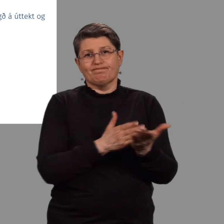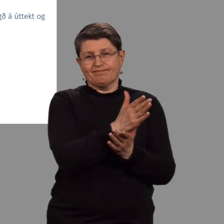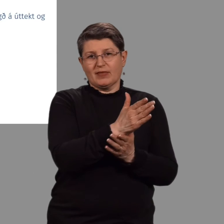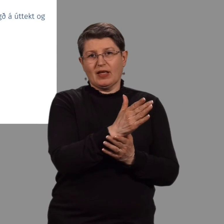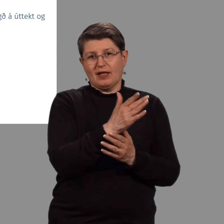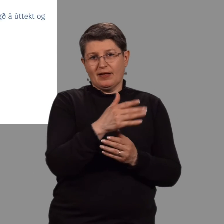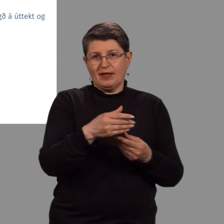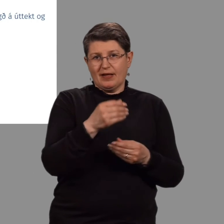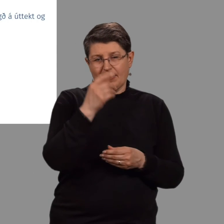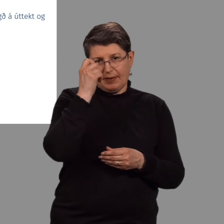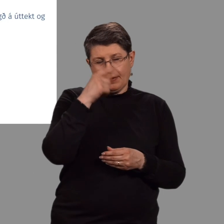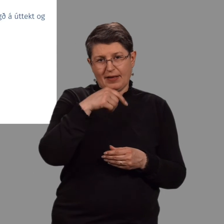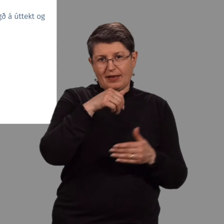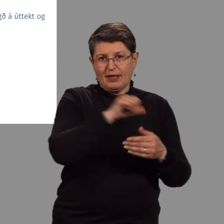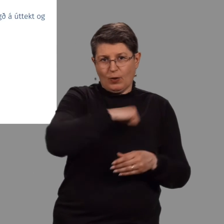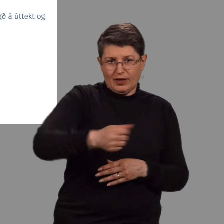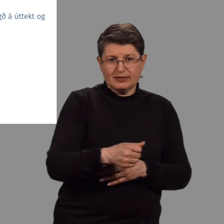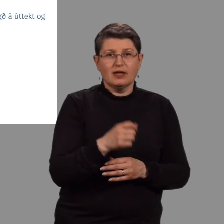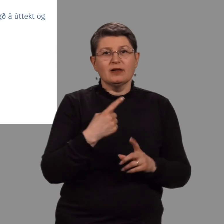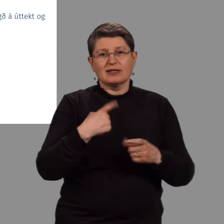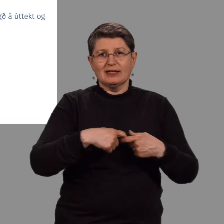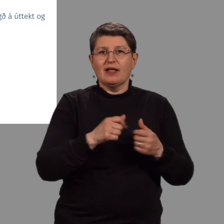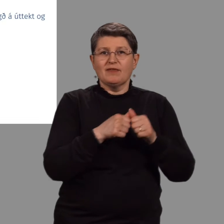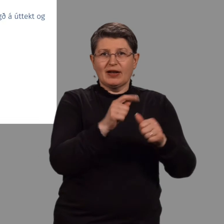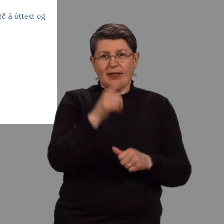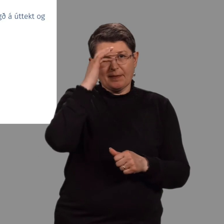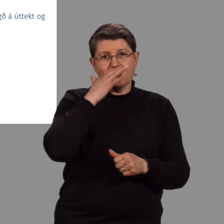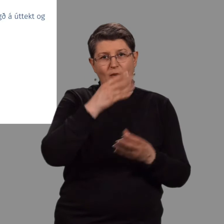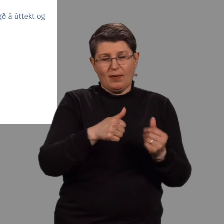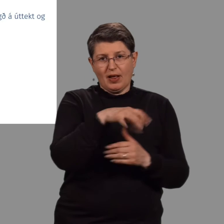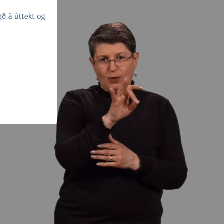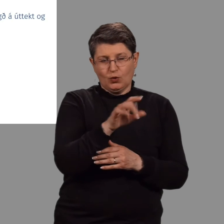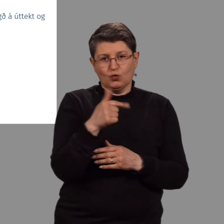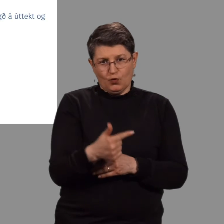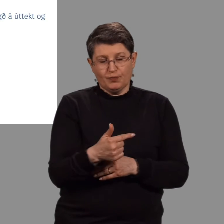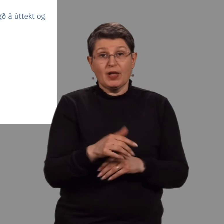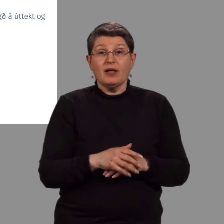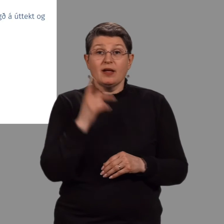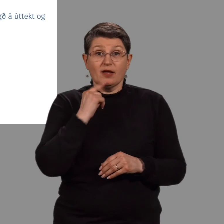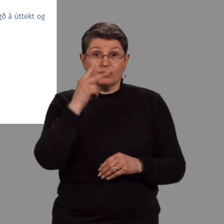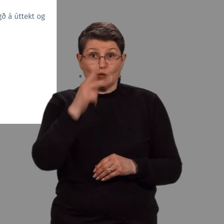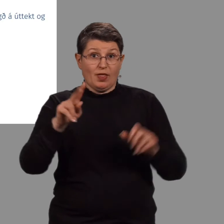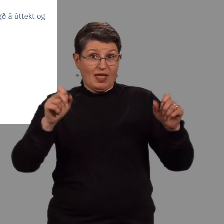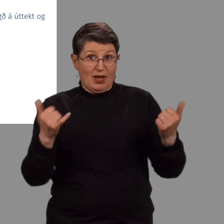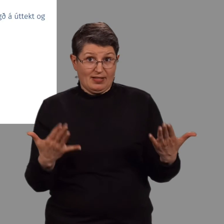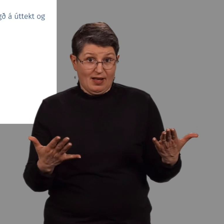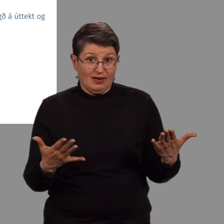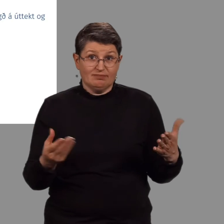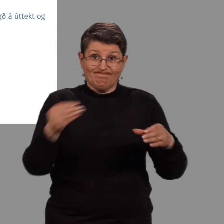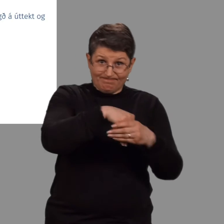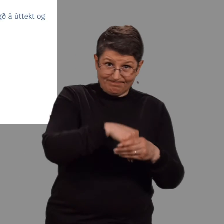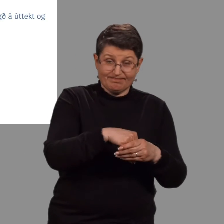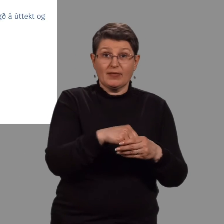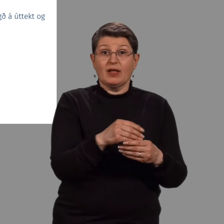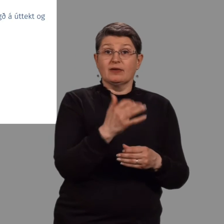í markmið og mælu hverðum málflokks 82 menningastofnaðis. Ef við horfum til þeim á dagsins, yngilding í